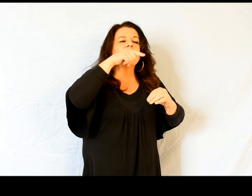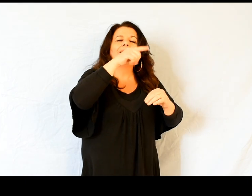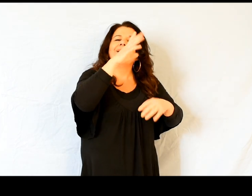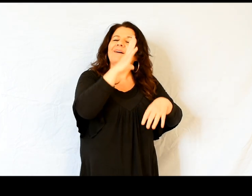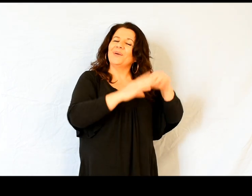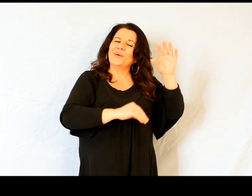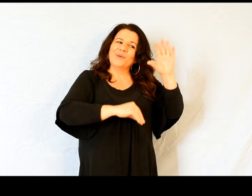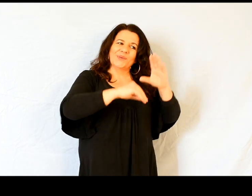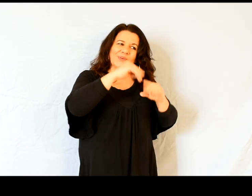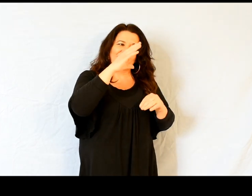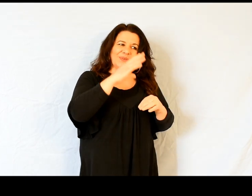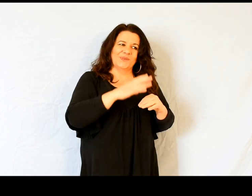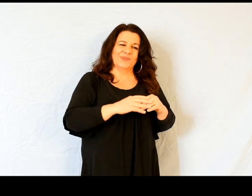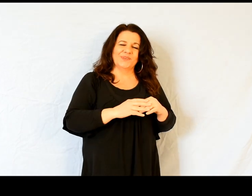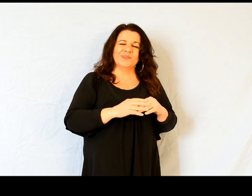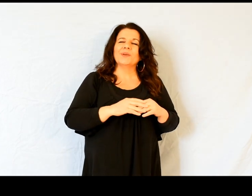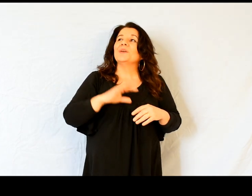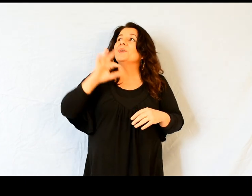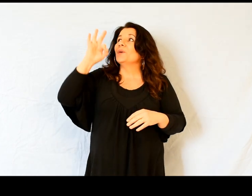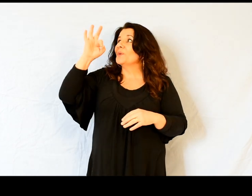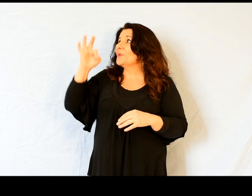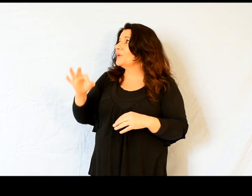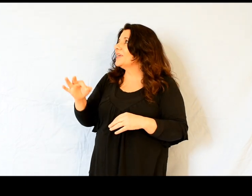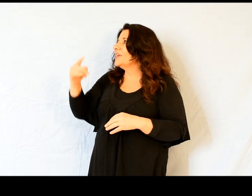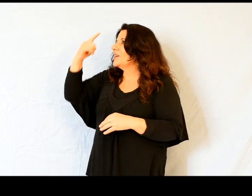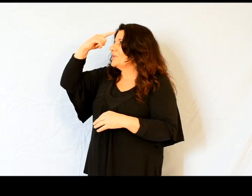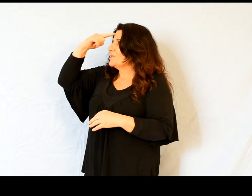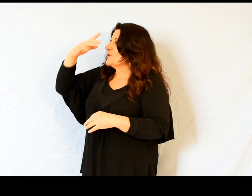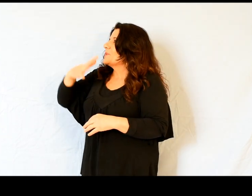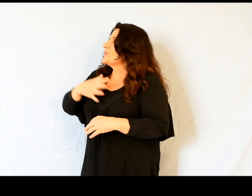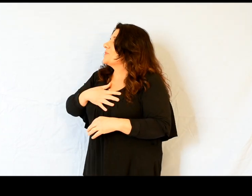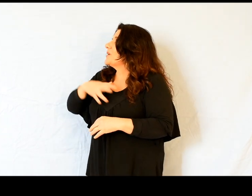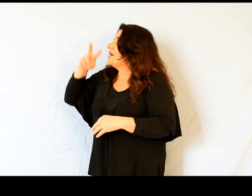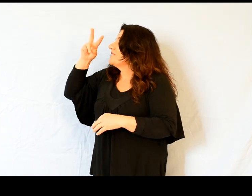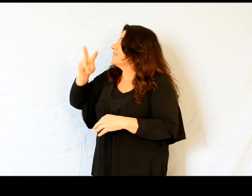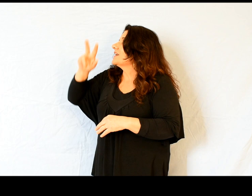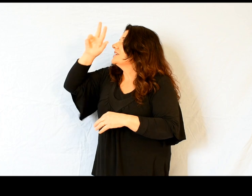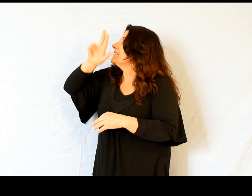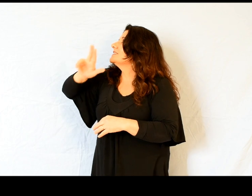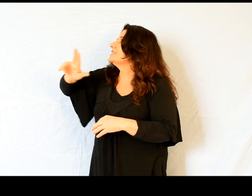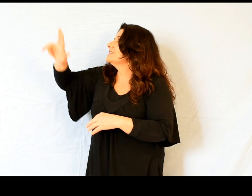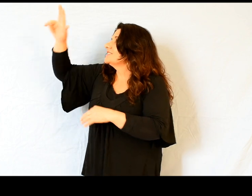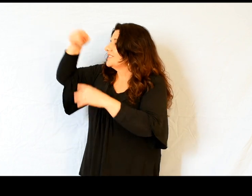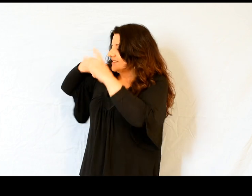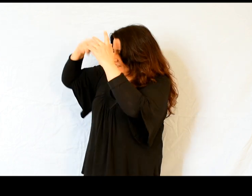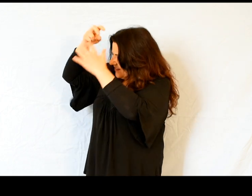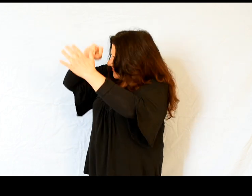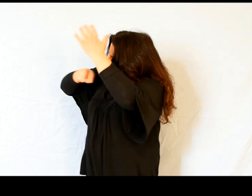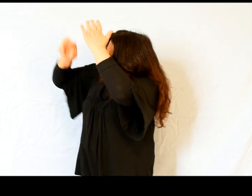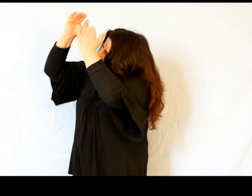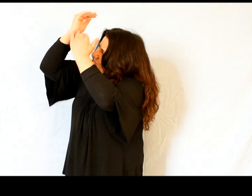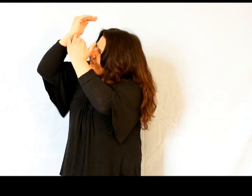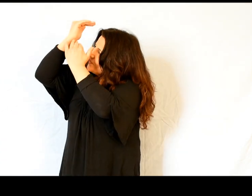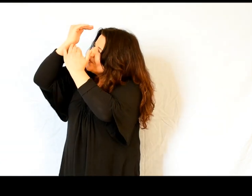es un refuge pour moi Deux champs de délivrance,